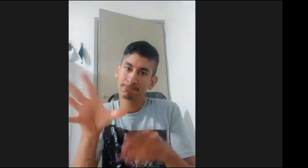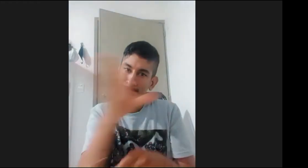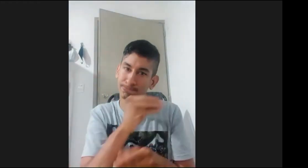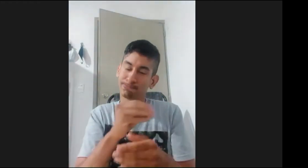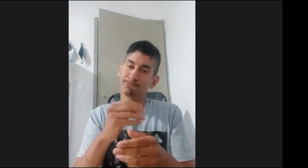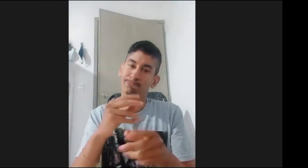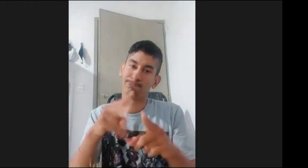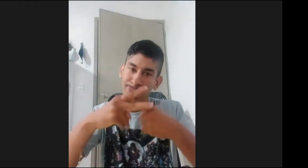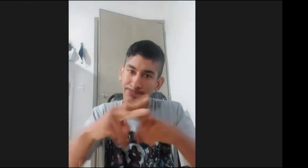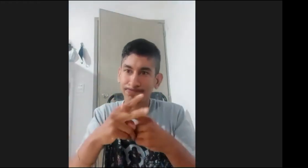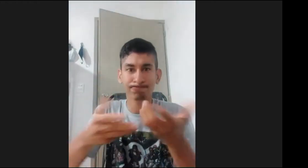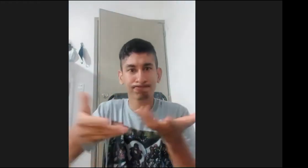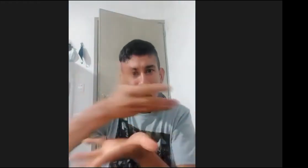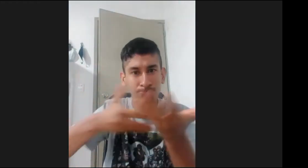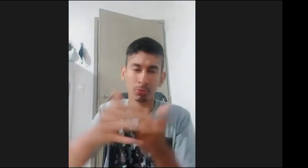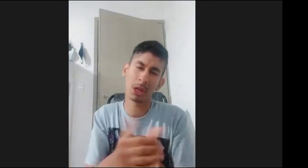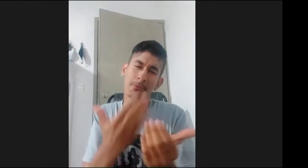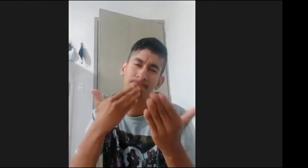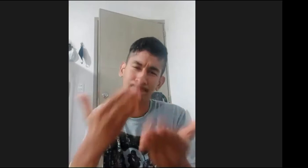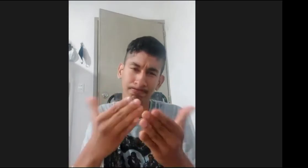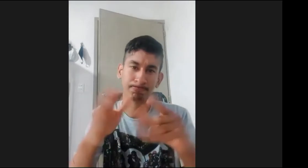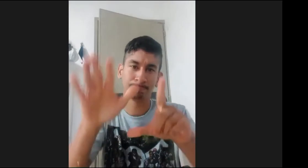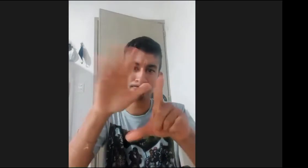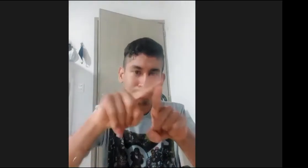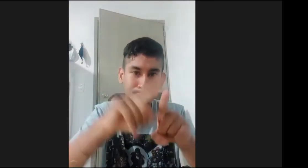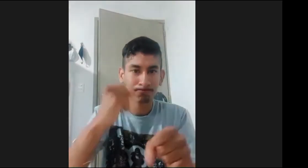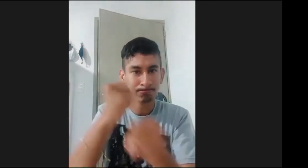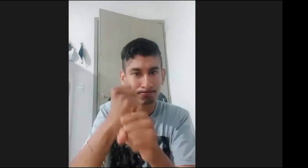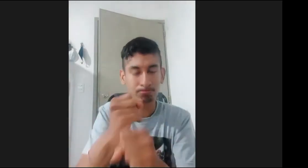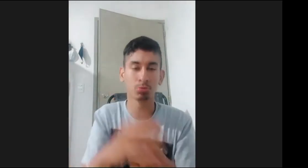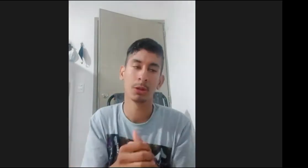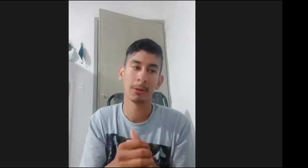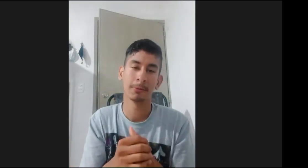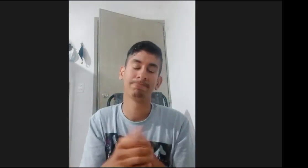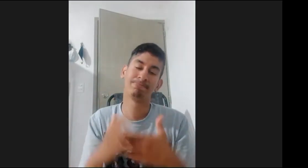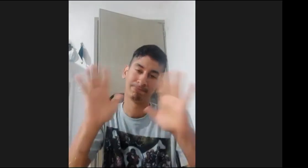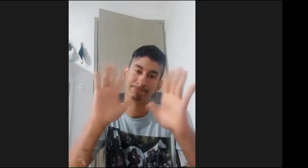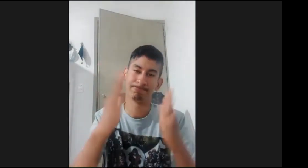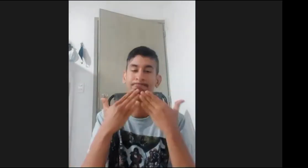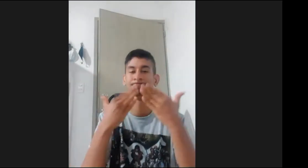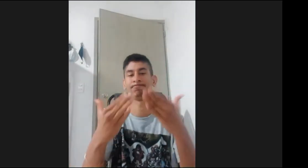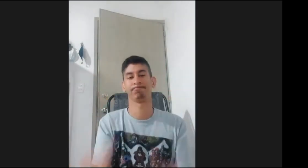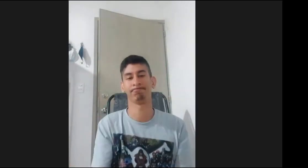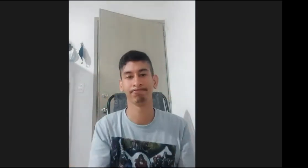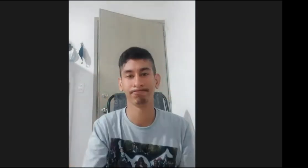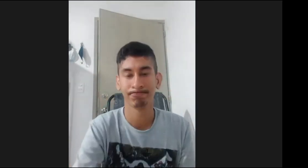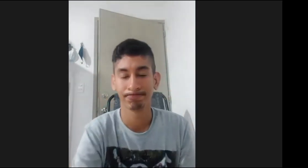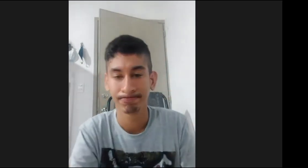yo pues medito y ojalá ojalá puedan puedan brindar esa posibilidad esa posibilidad y trabajar en ese objetivo